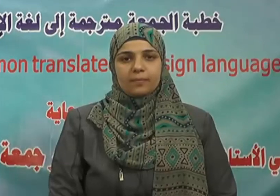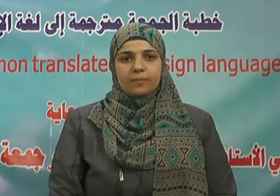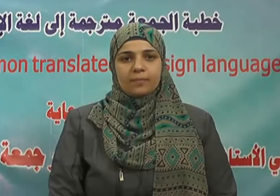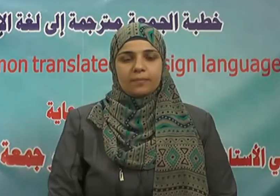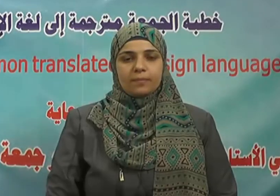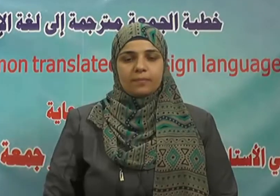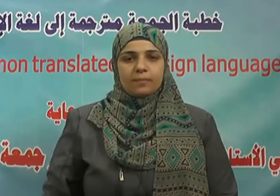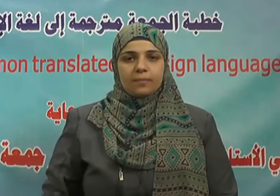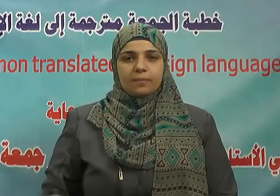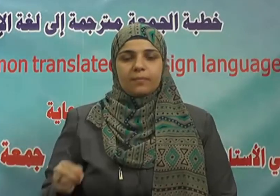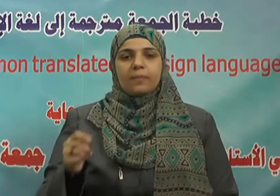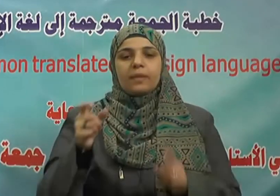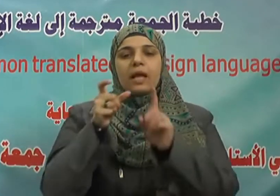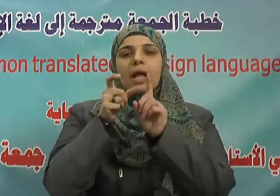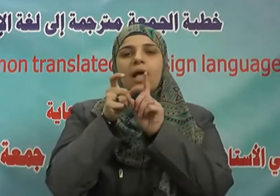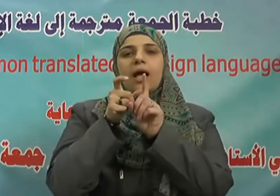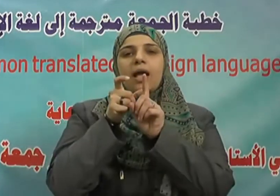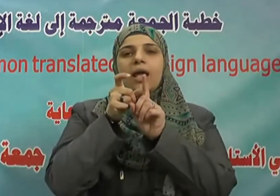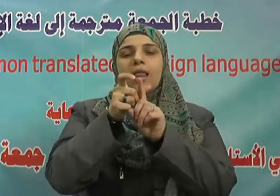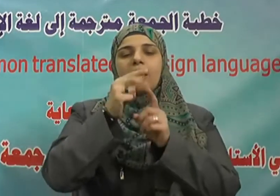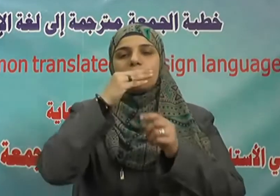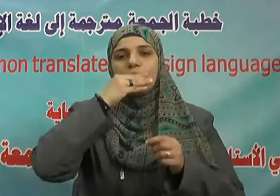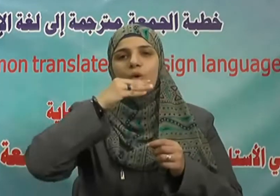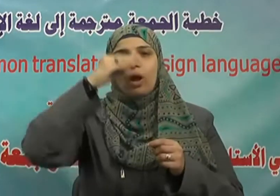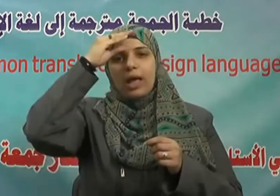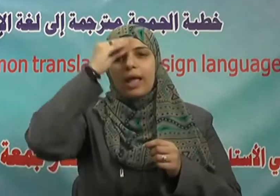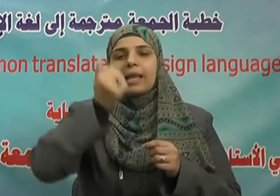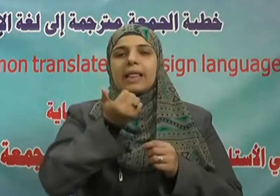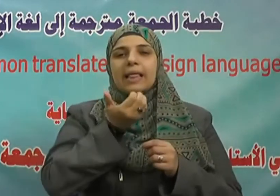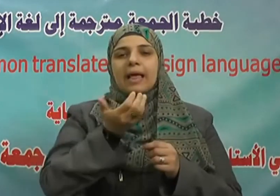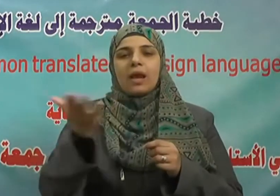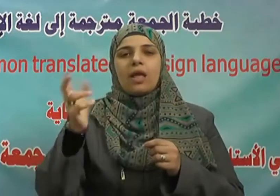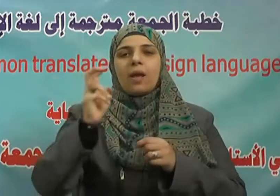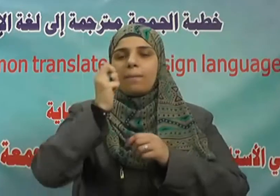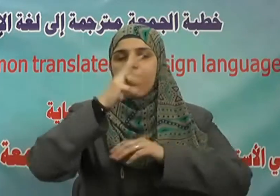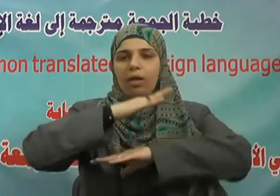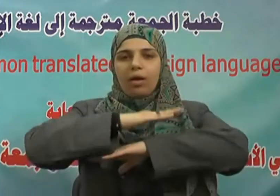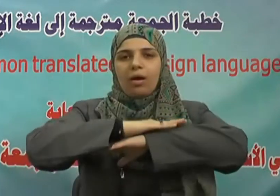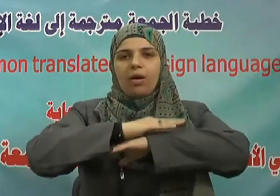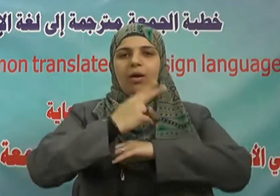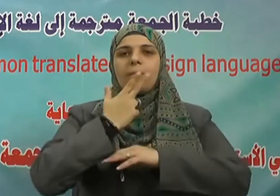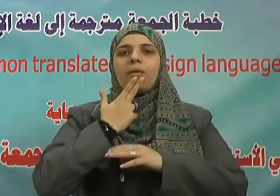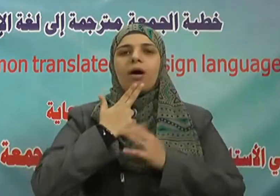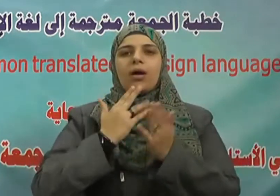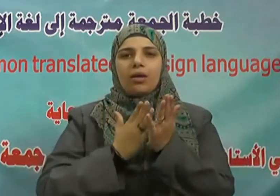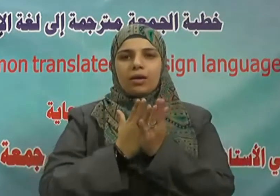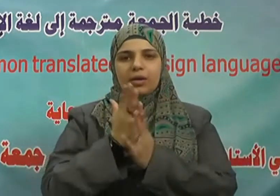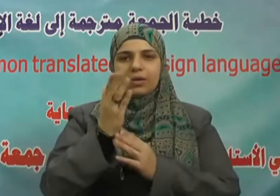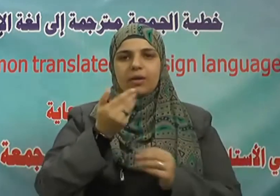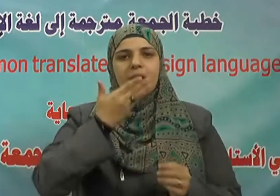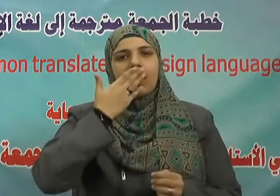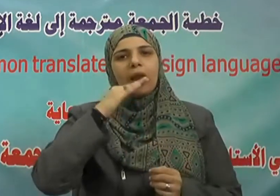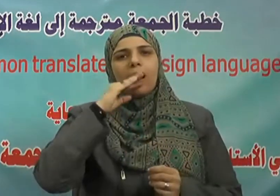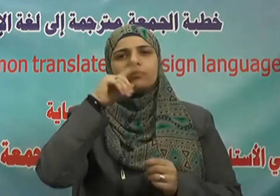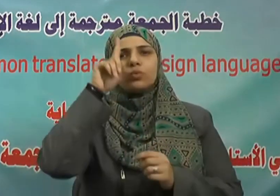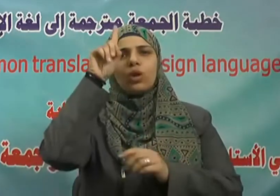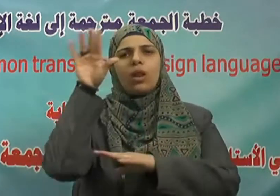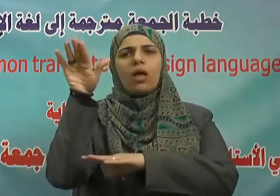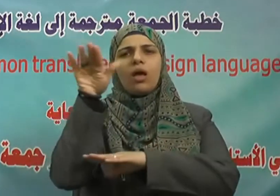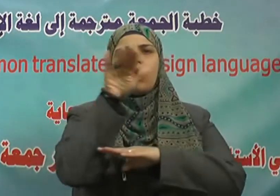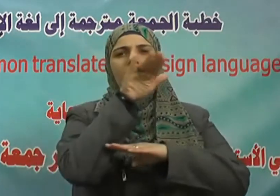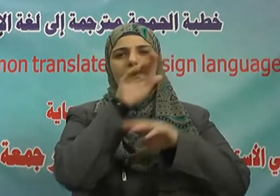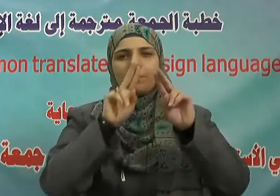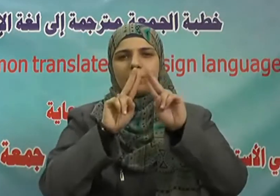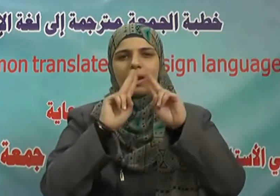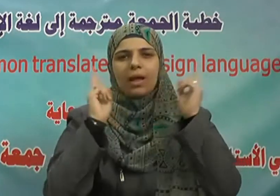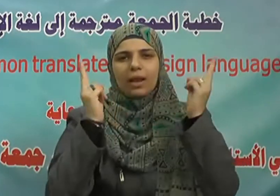حناية القرآن الكريم بالقيم الأخلاقية الحمد لله رب العالمين